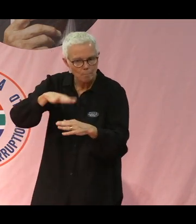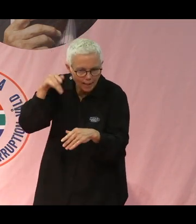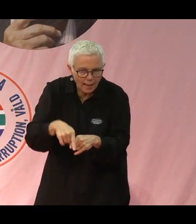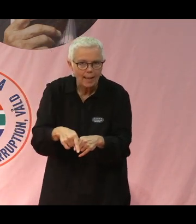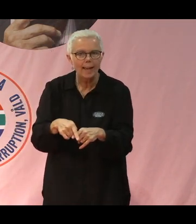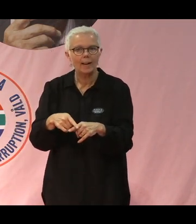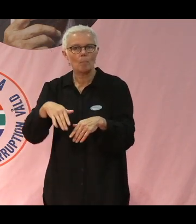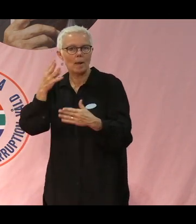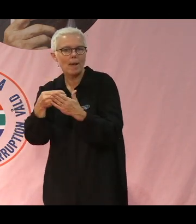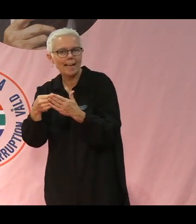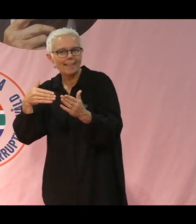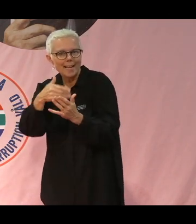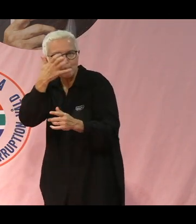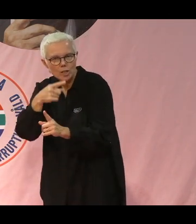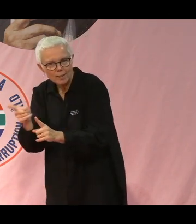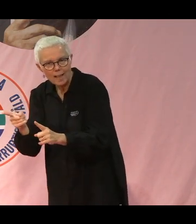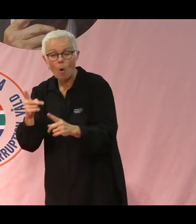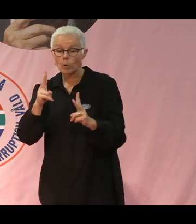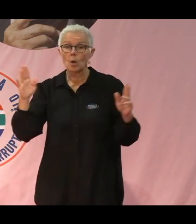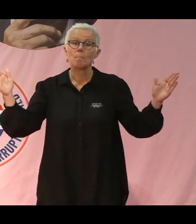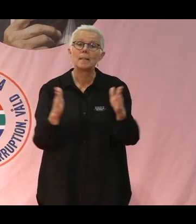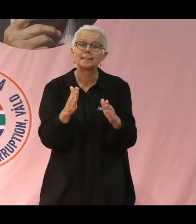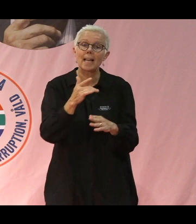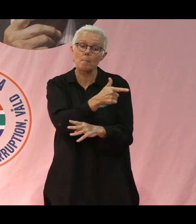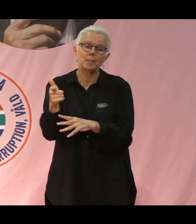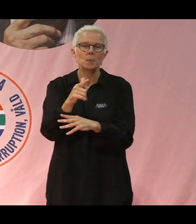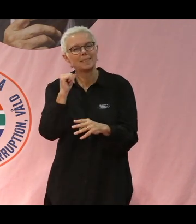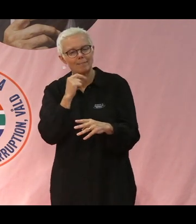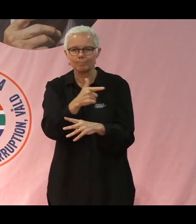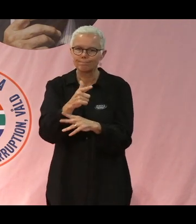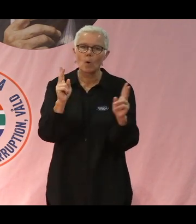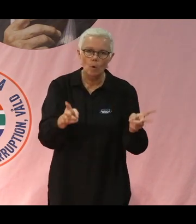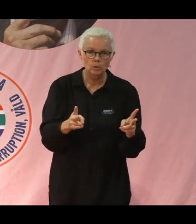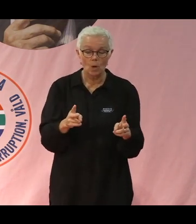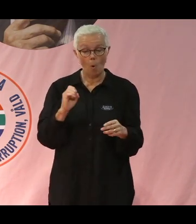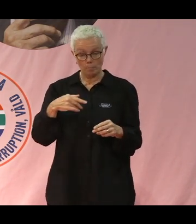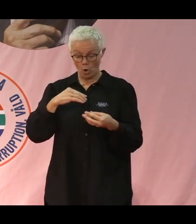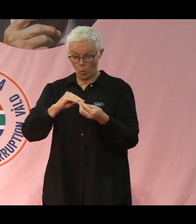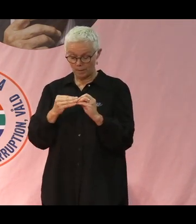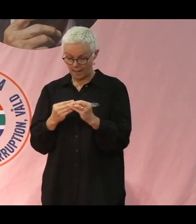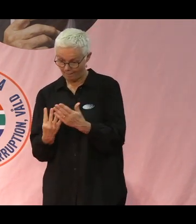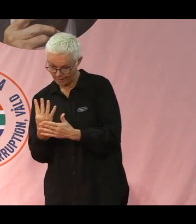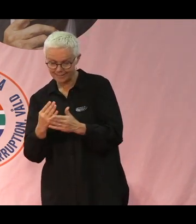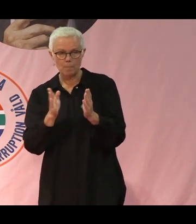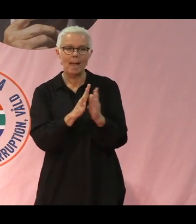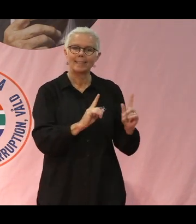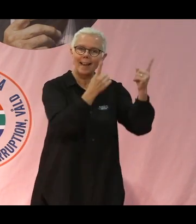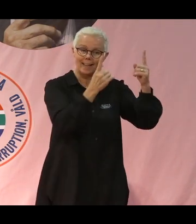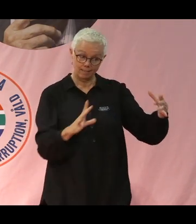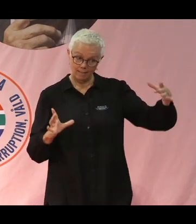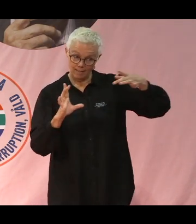också minska på konstgödsel, såklart. Men i och med att man kombinerar grödorna med träden så skapas också naturliga